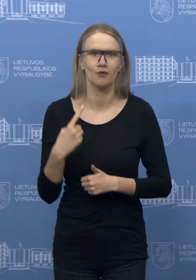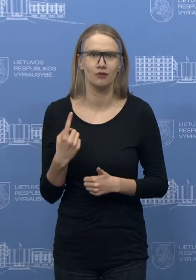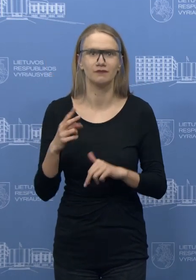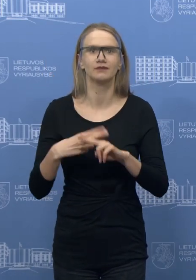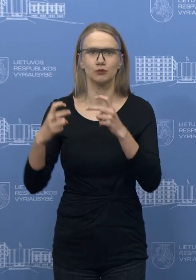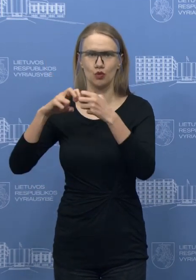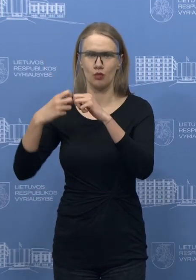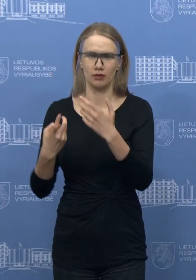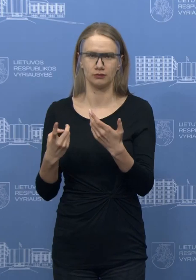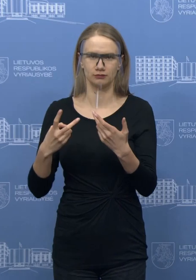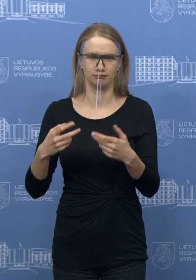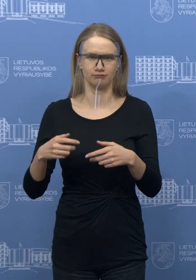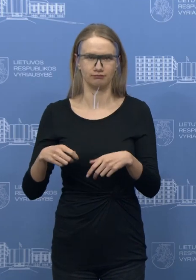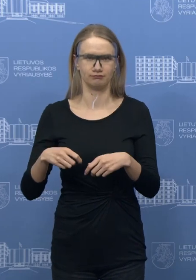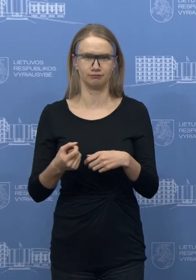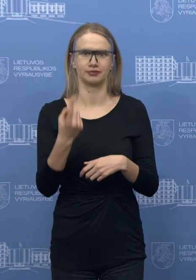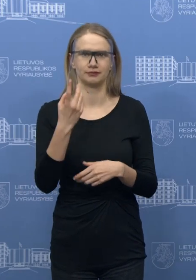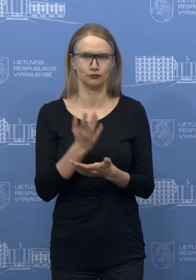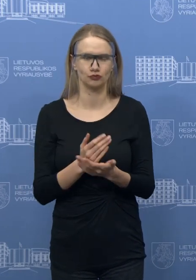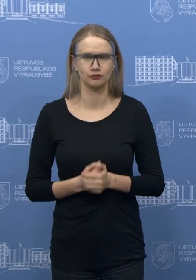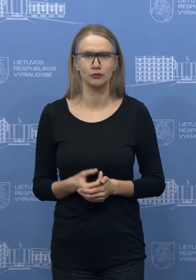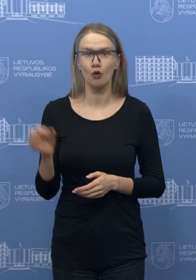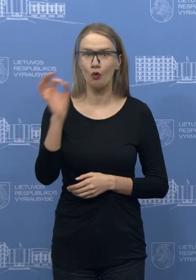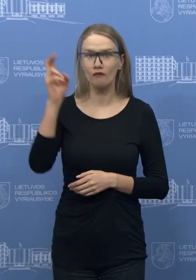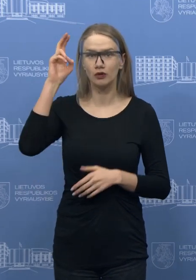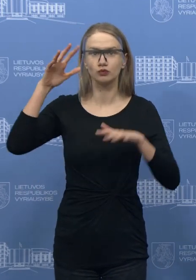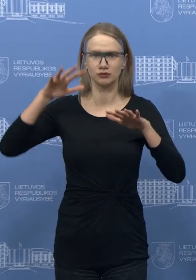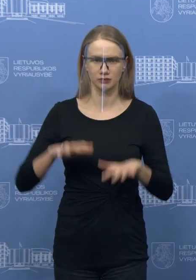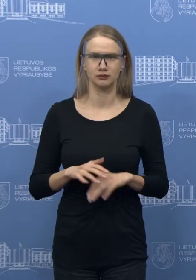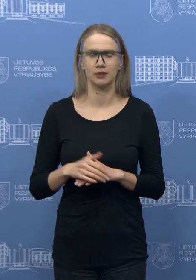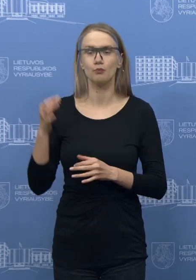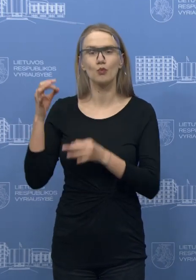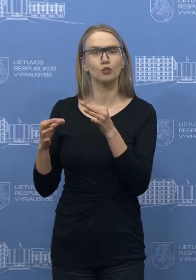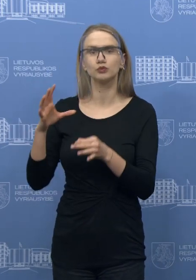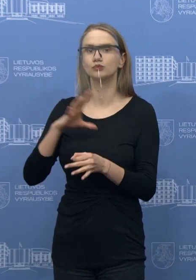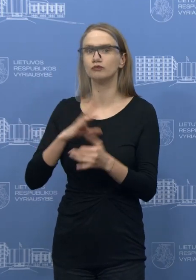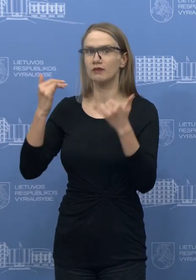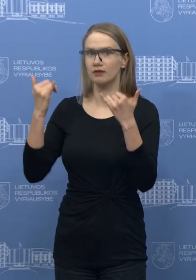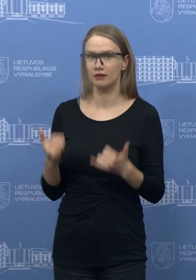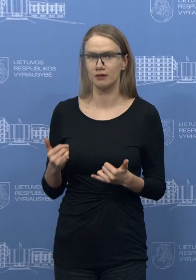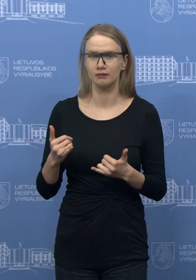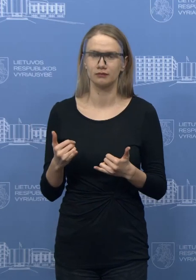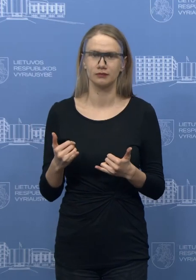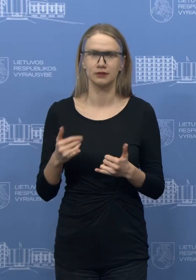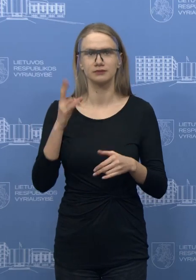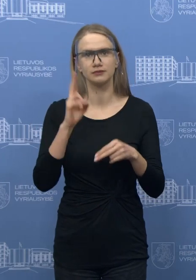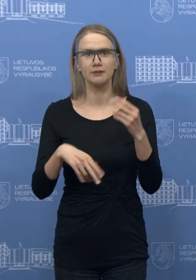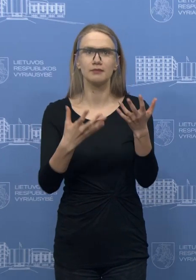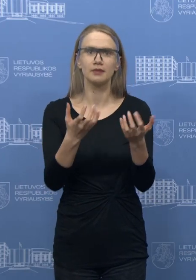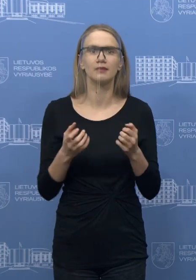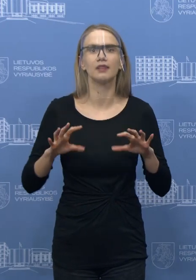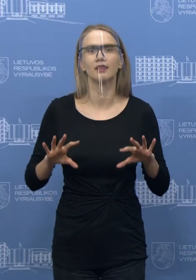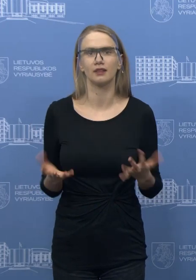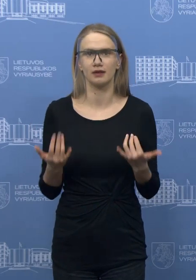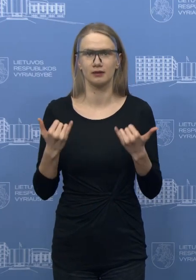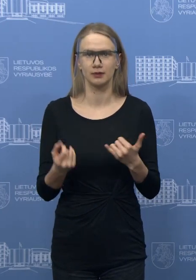įgyvendinimu. Dabar dėl vyriausybės galbūt posėdžio metu priimtų sprendimų. Tai atsiras